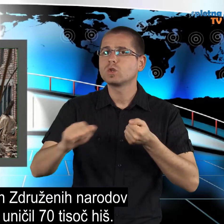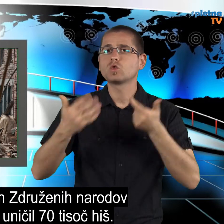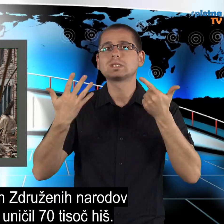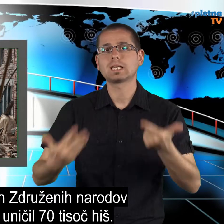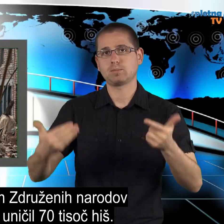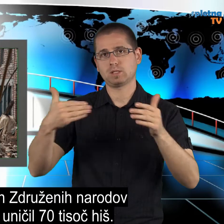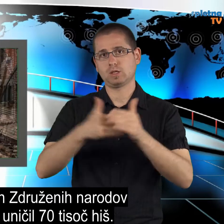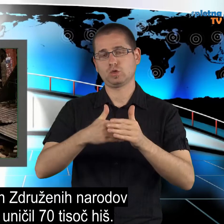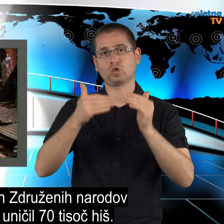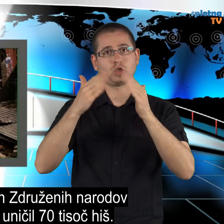tisoč hiš.